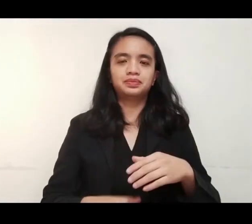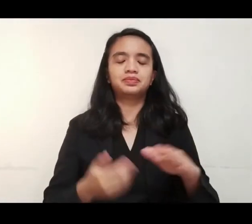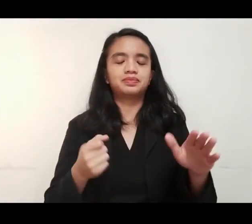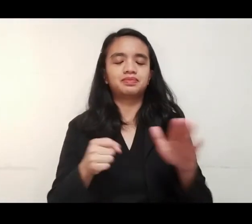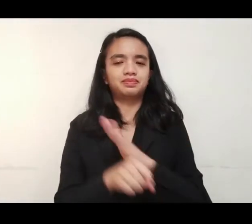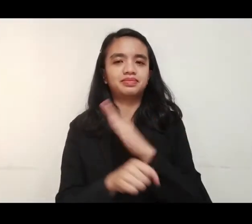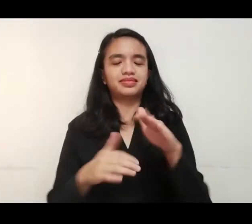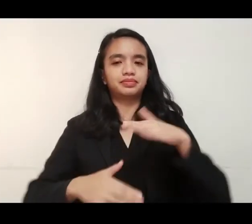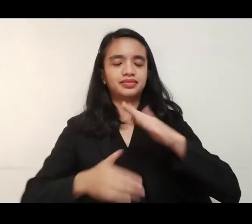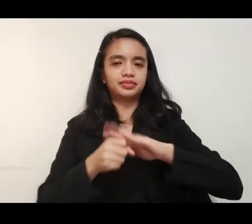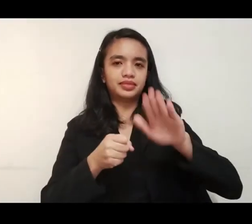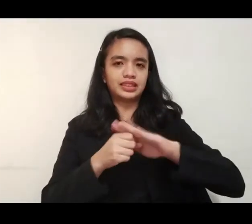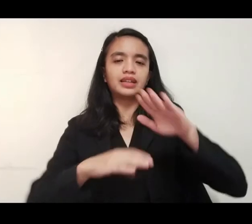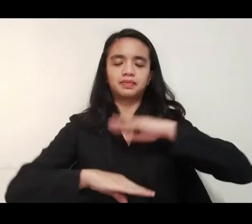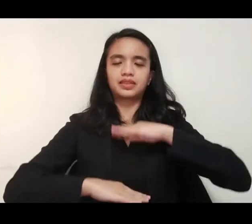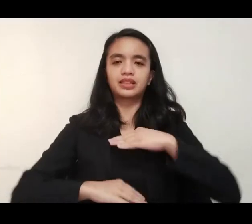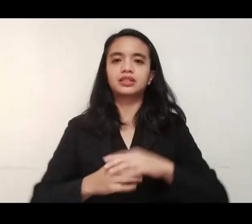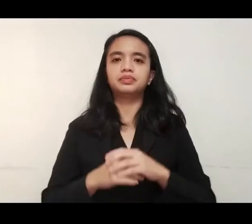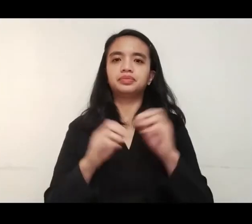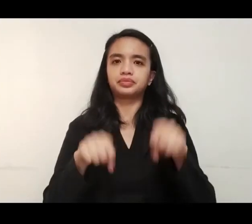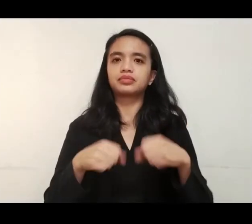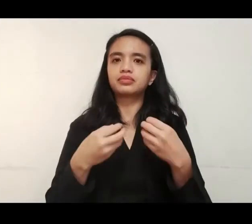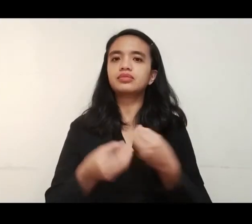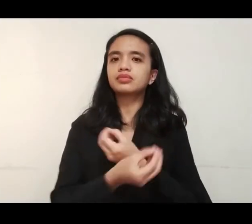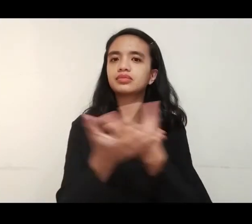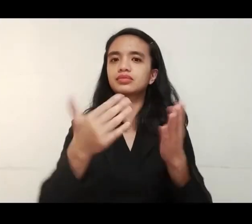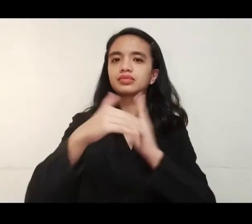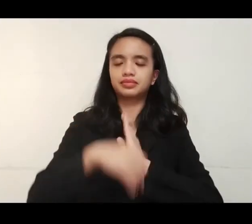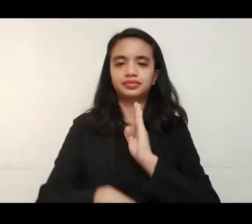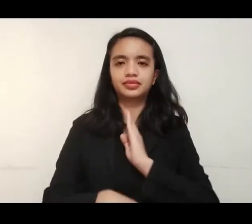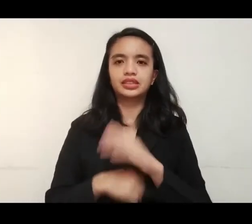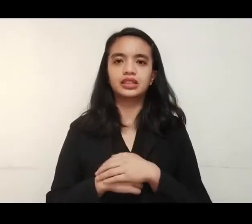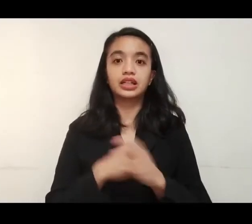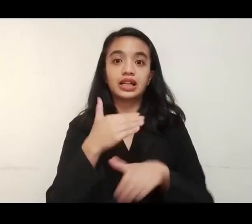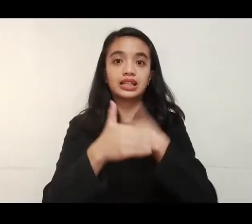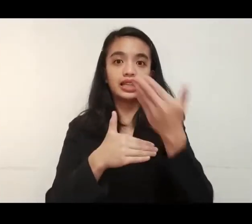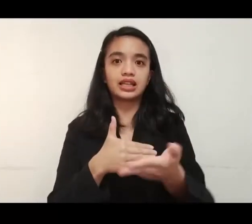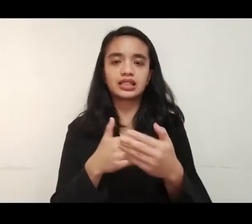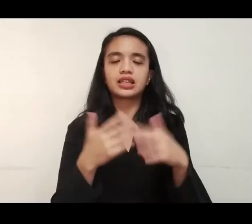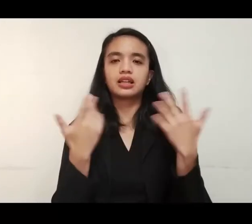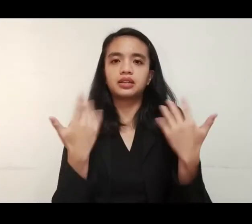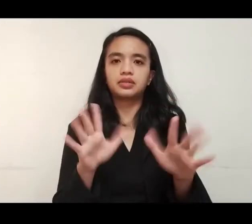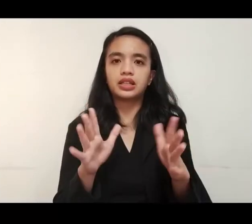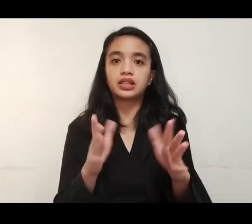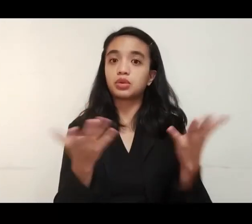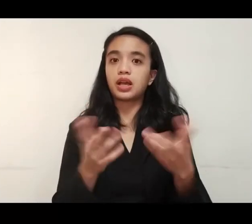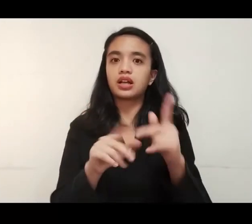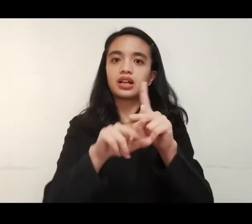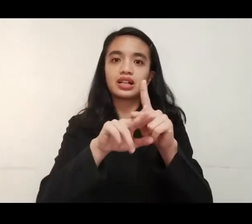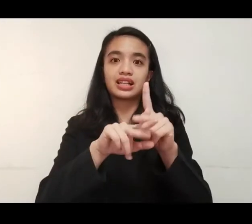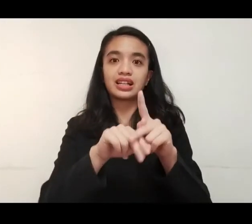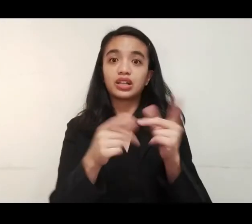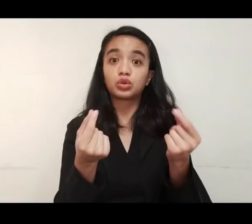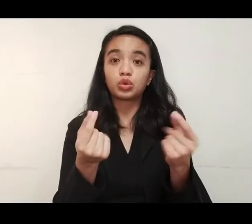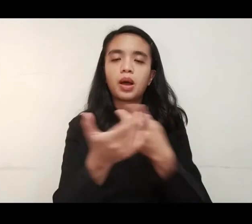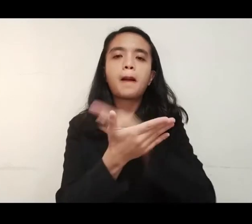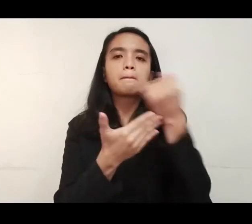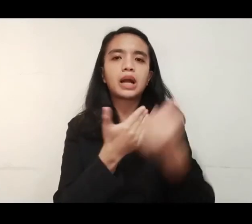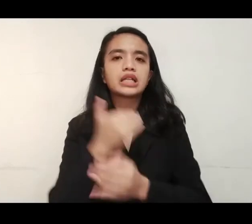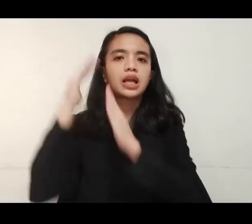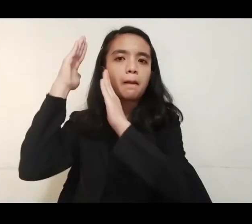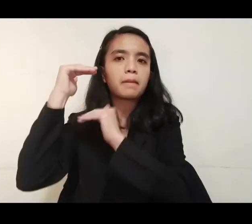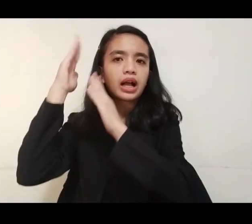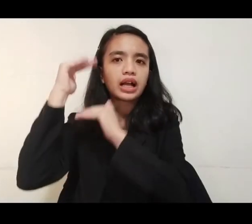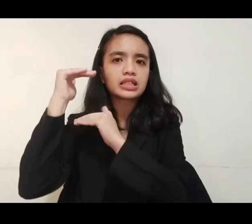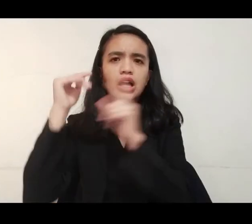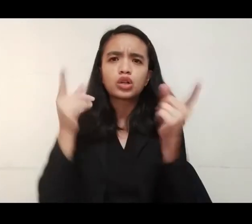made it fulfilling. I hope we can spread kindness. samantala bumuuri ng Pamilya Papio mula